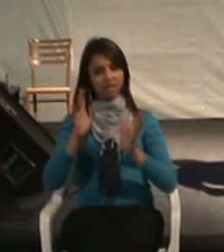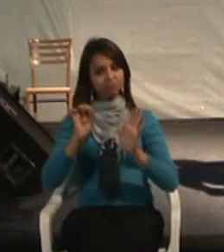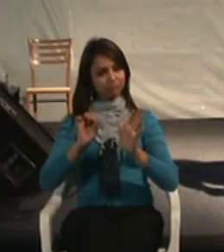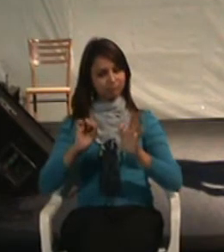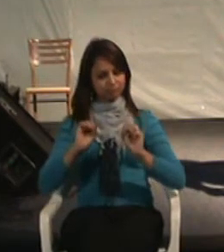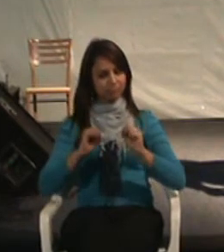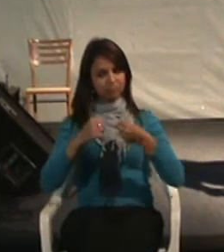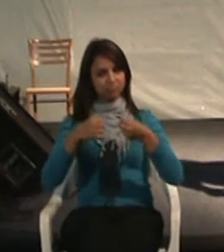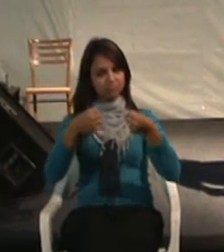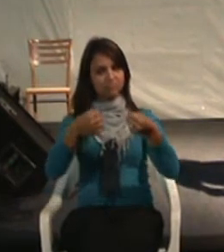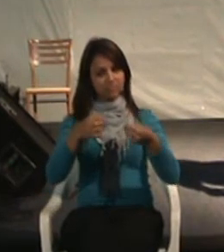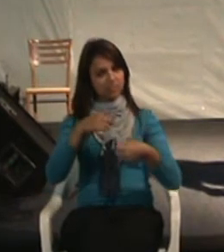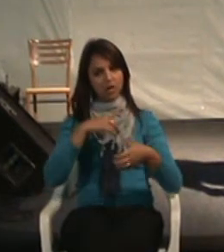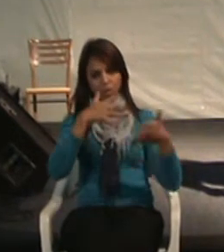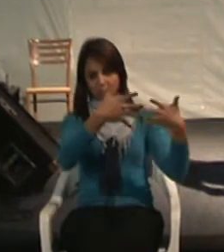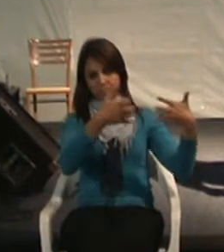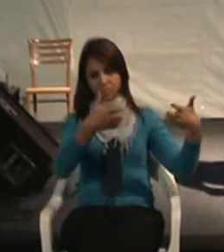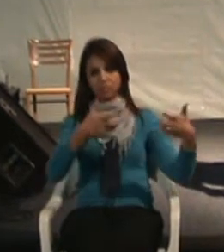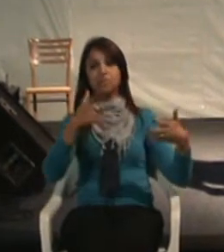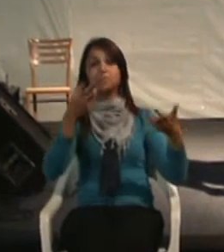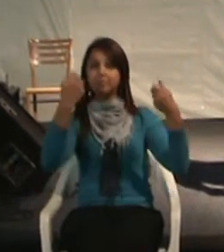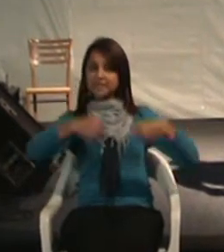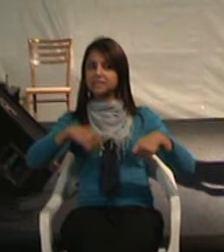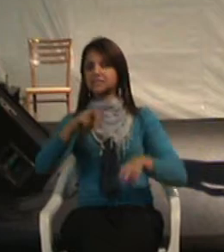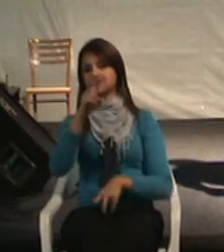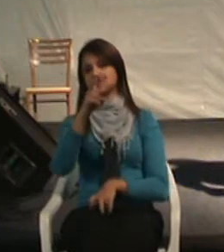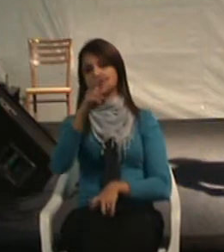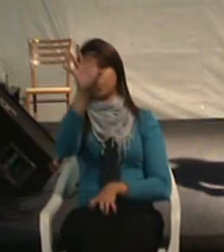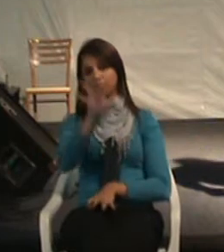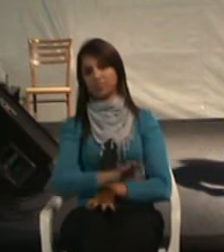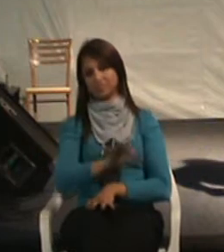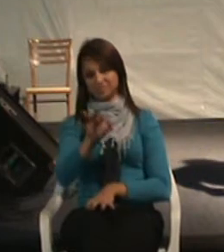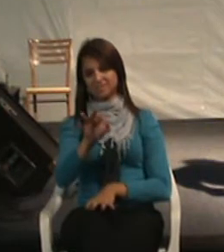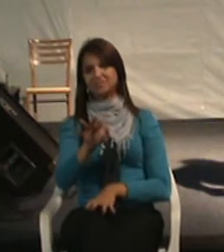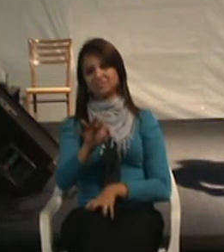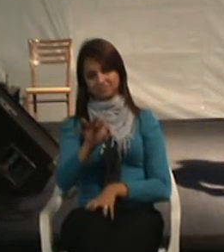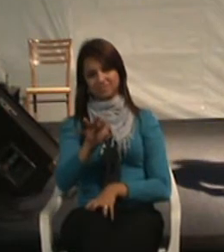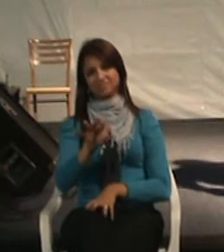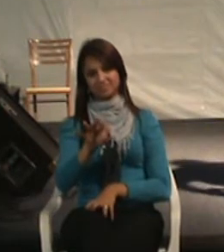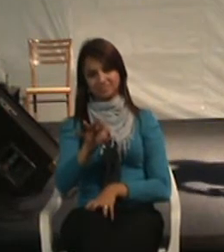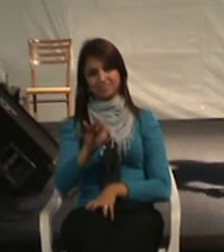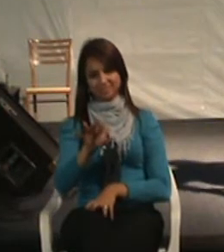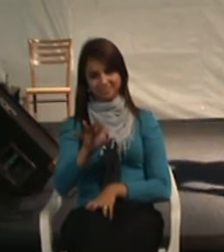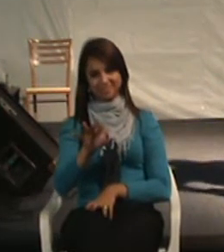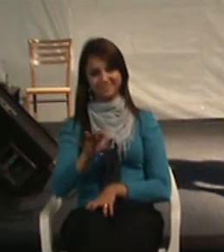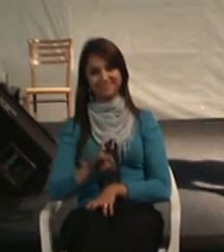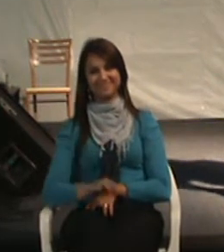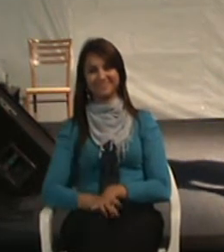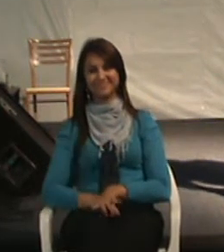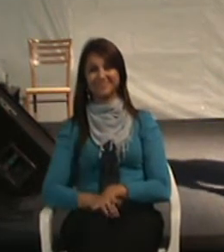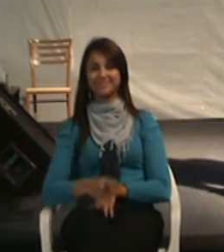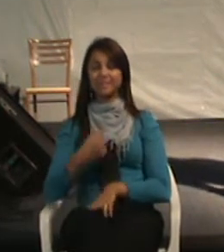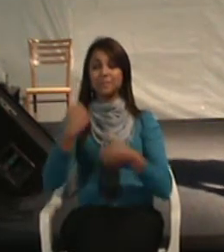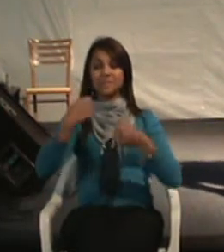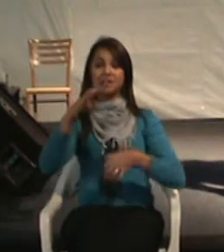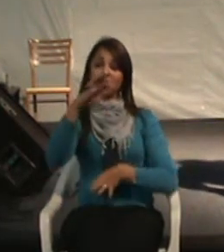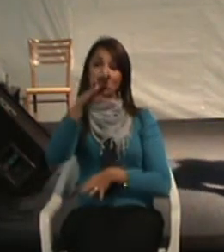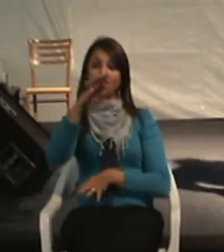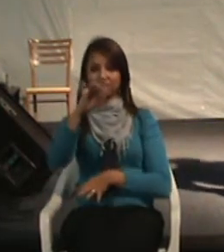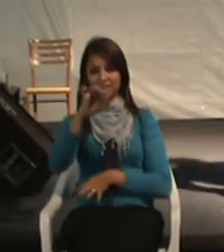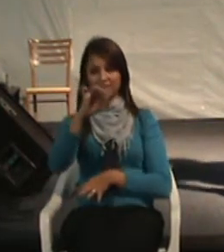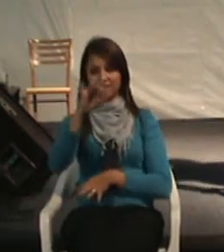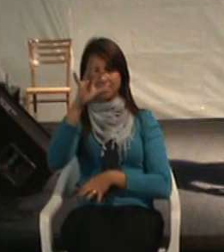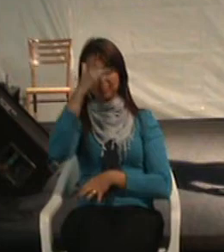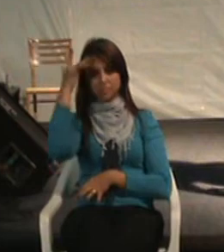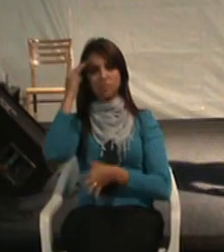para isso, a Copel está caminhando para atingir os 5%. Dá mais ou menos uma média que os 90, as 90 pessoas ainda